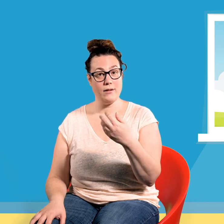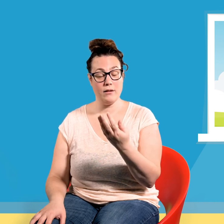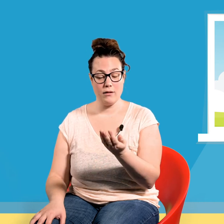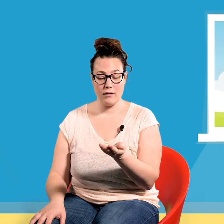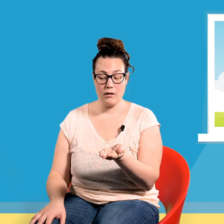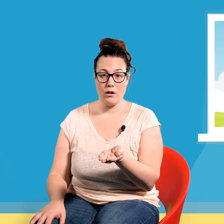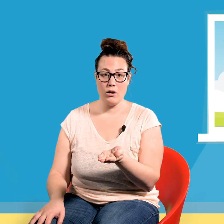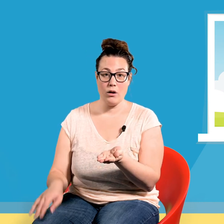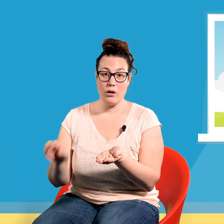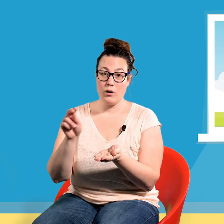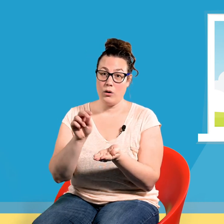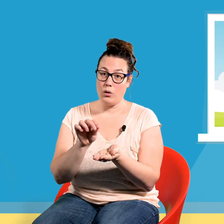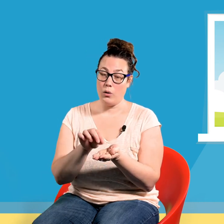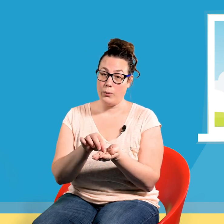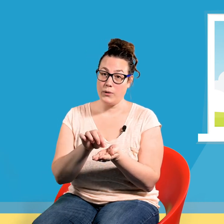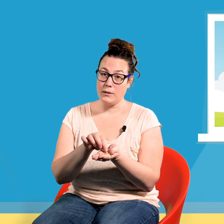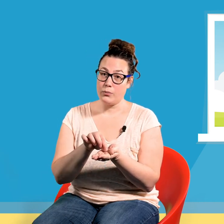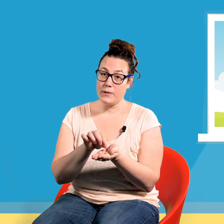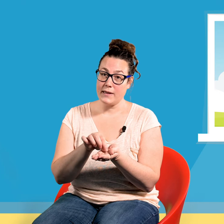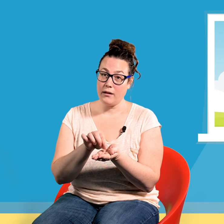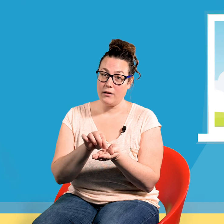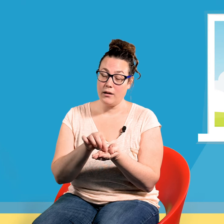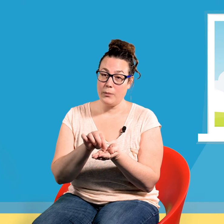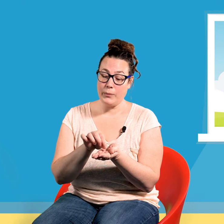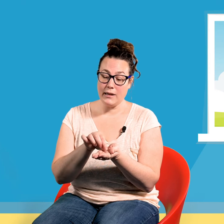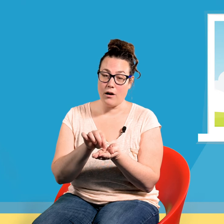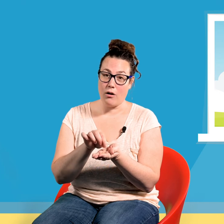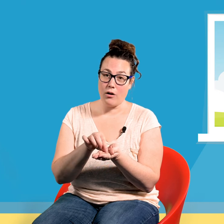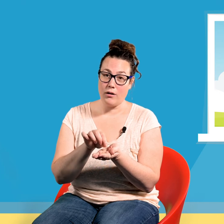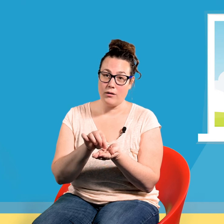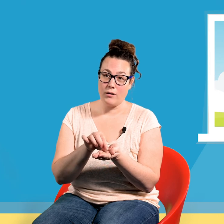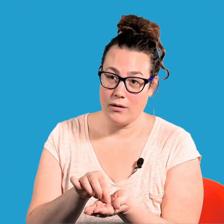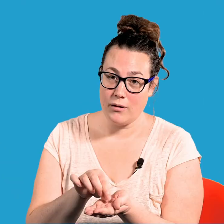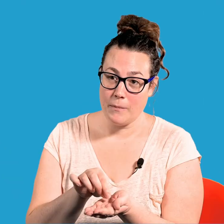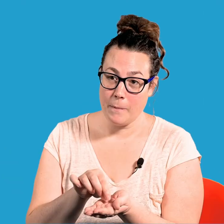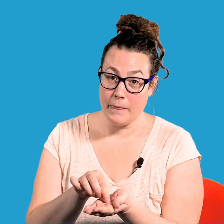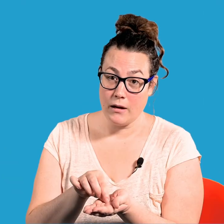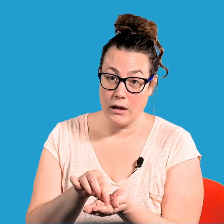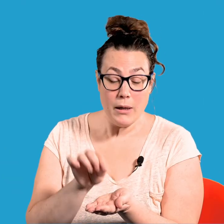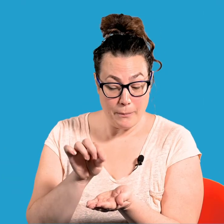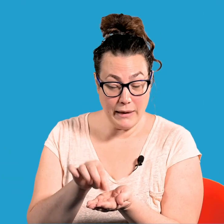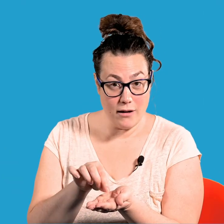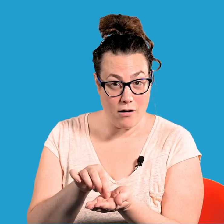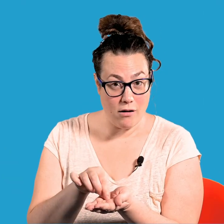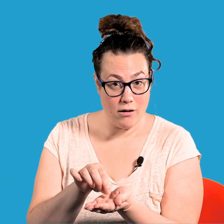Le petit poussin picore. Le Picore